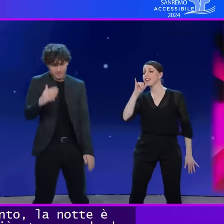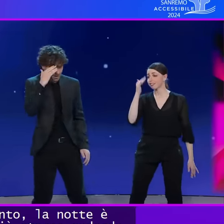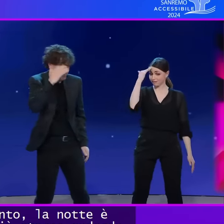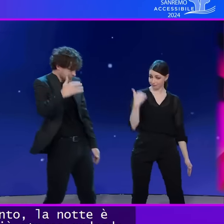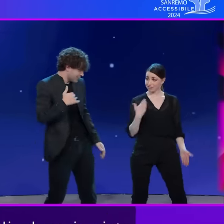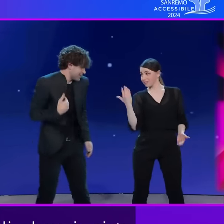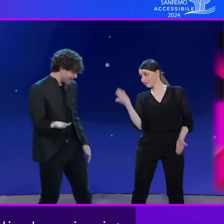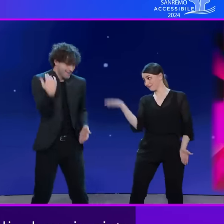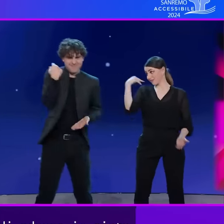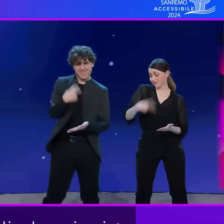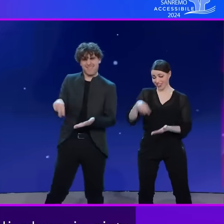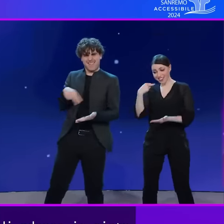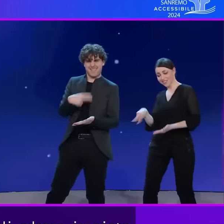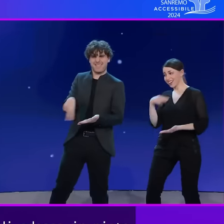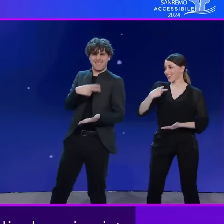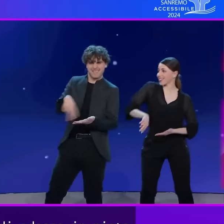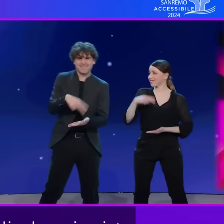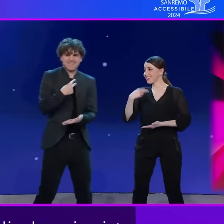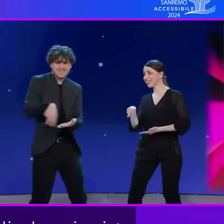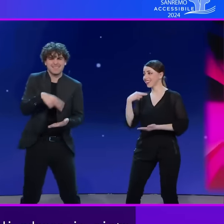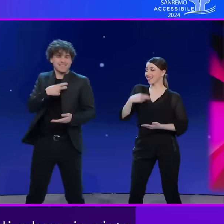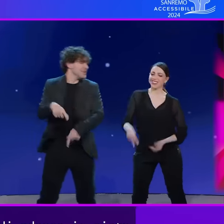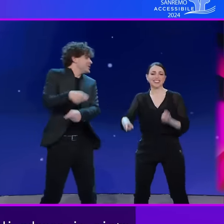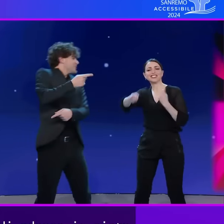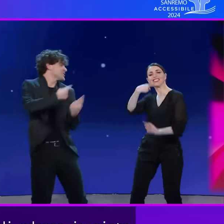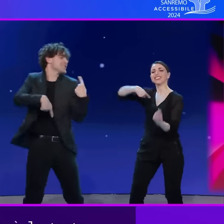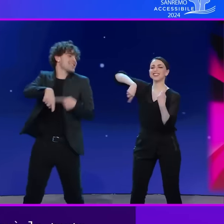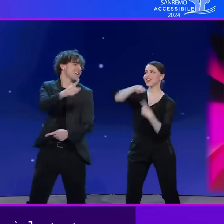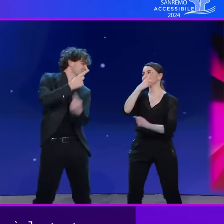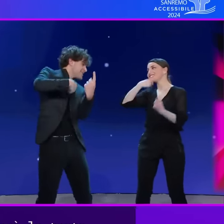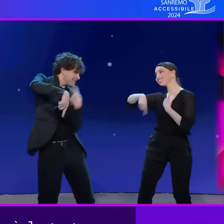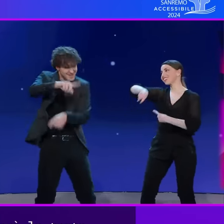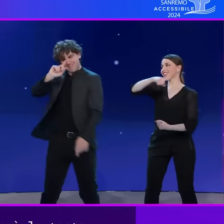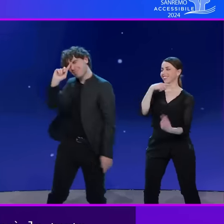la diretta scende adesso in pista gira gira gira